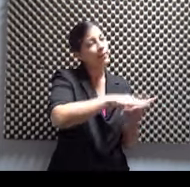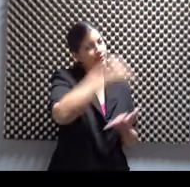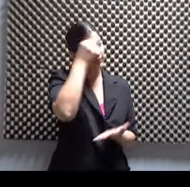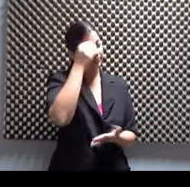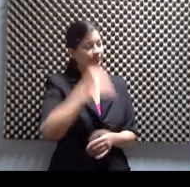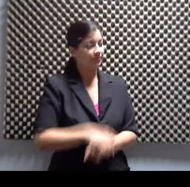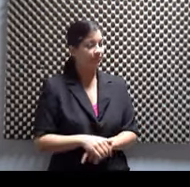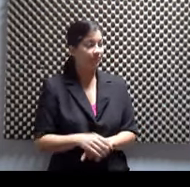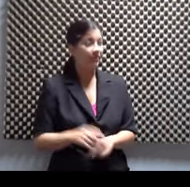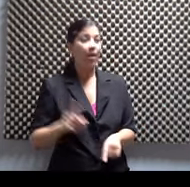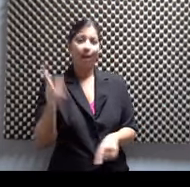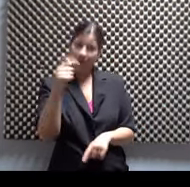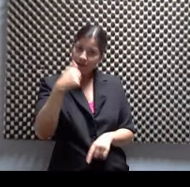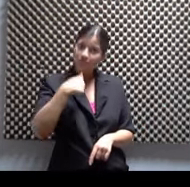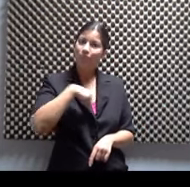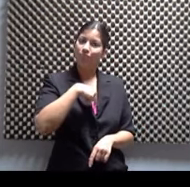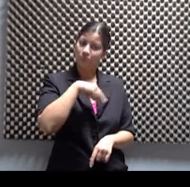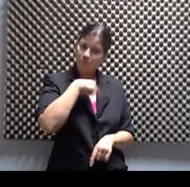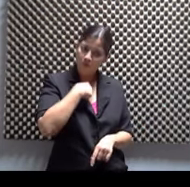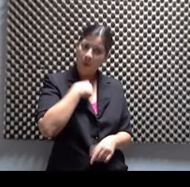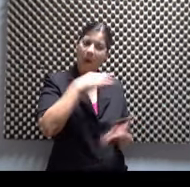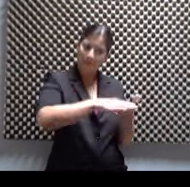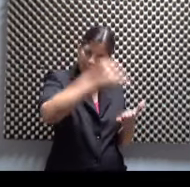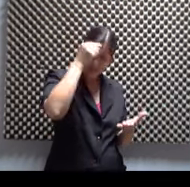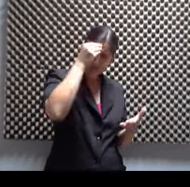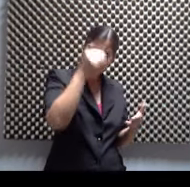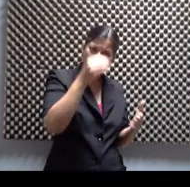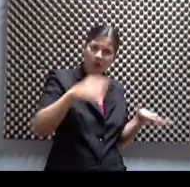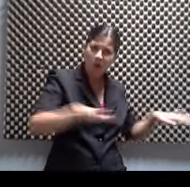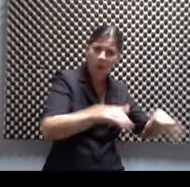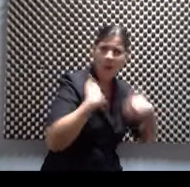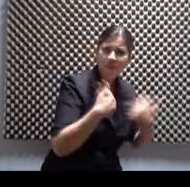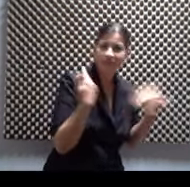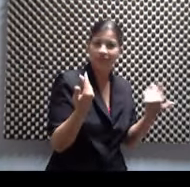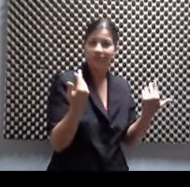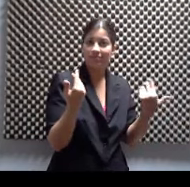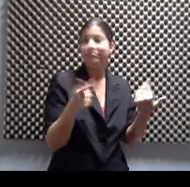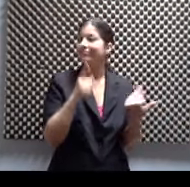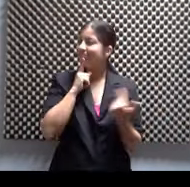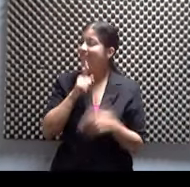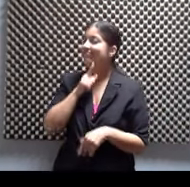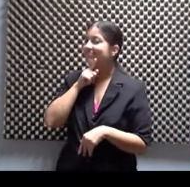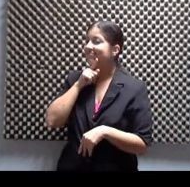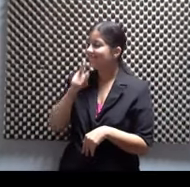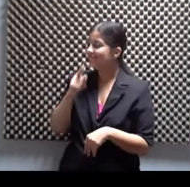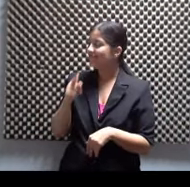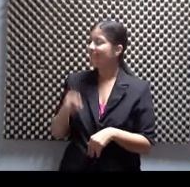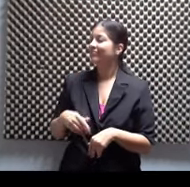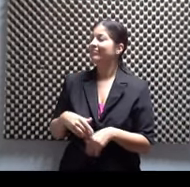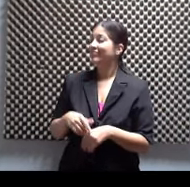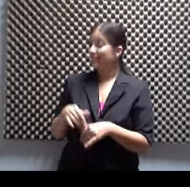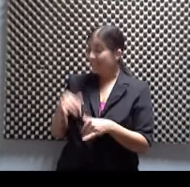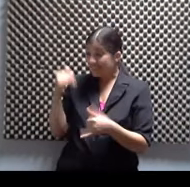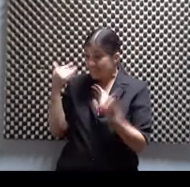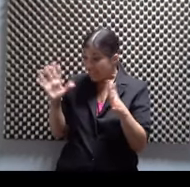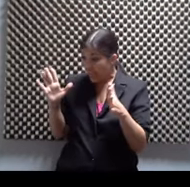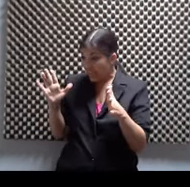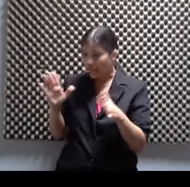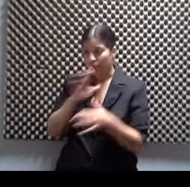mucho uno aprende de estos chicos. Eso es lo rico que nunca termina. Tenemos que ir al Centro de Bellas Artes, Sala de Drama,